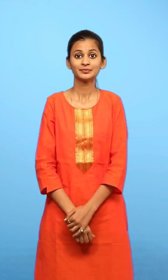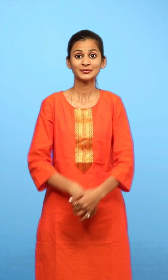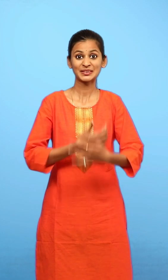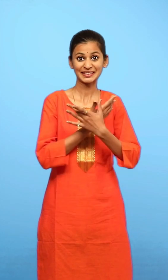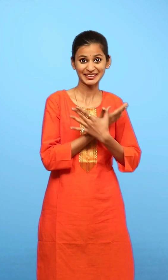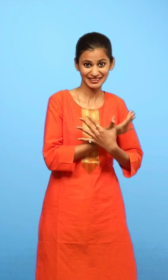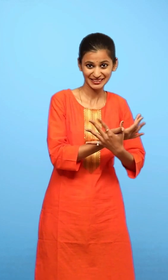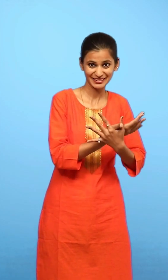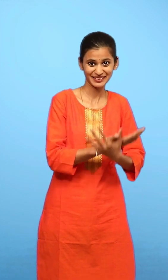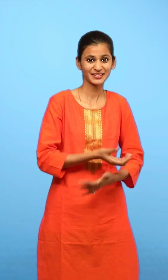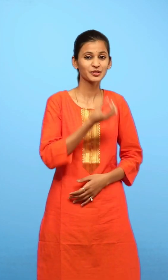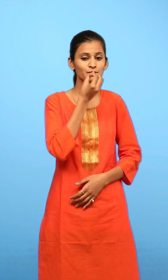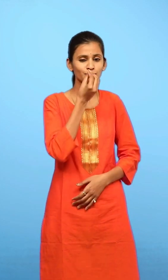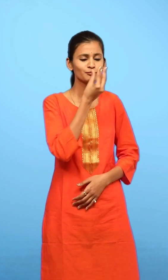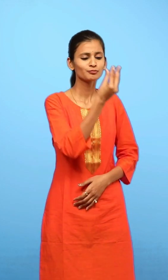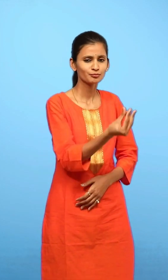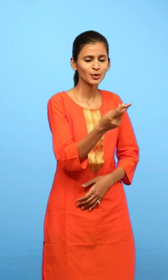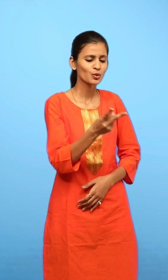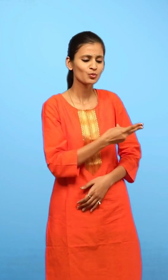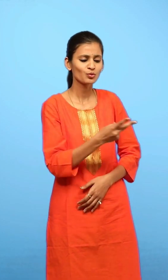तितली और कली ने क्या खेल खेला?